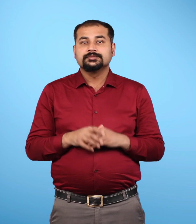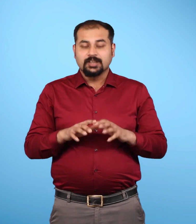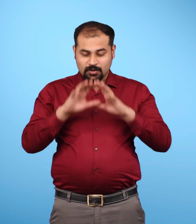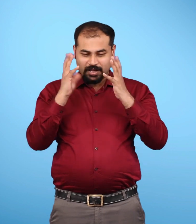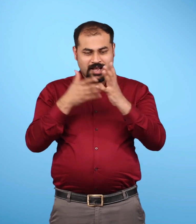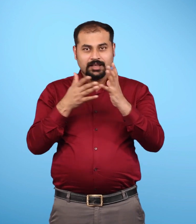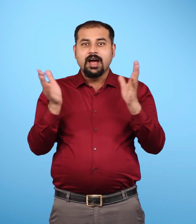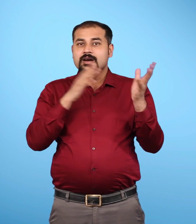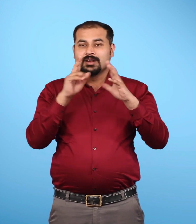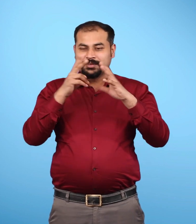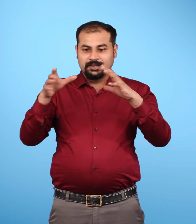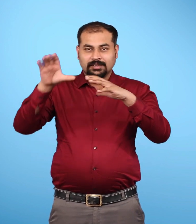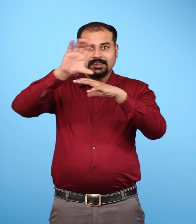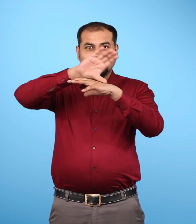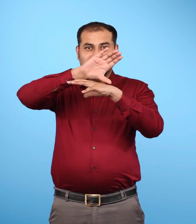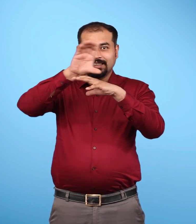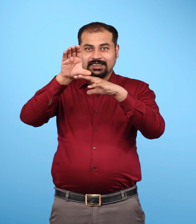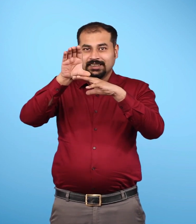वायु मंडल मुख्य तह ऑक्सिजन